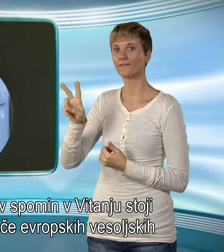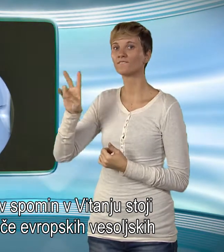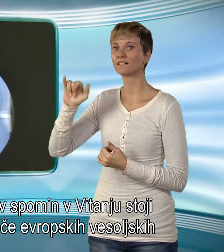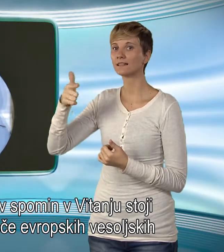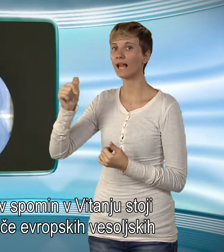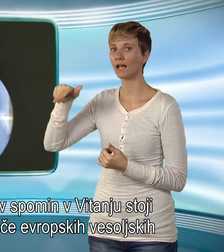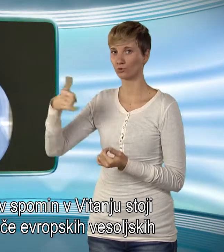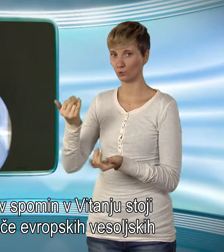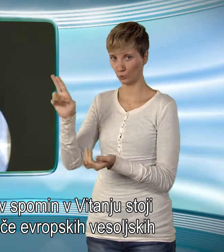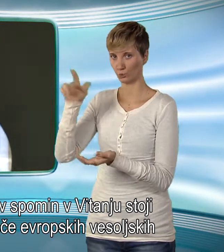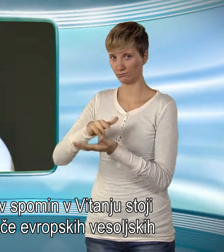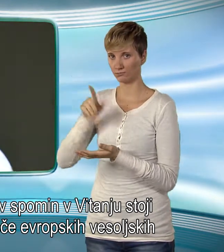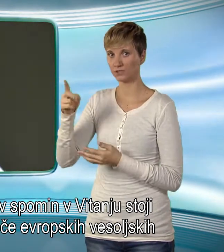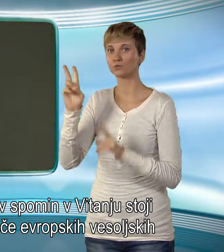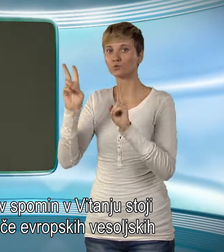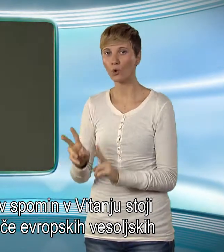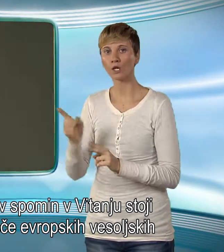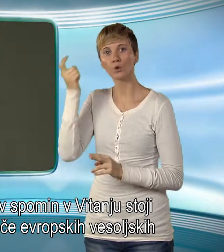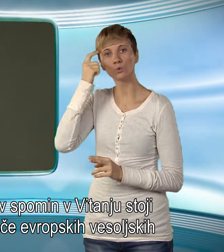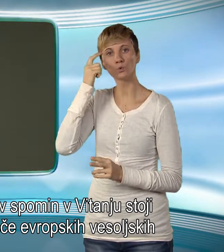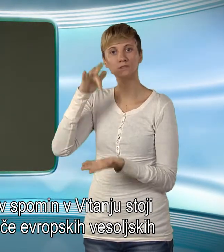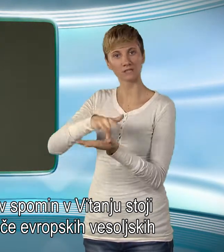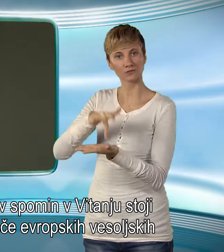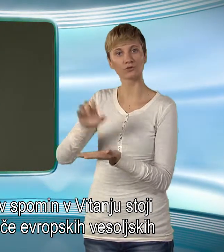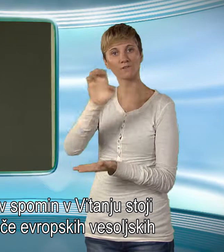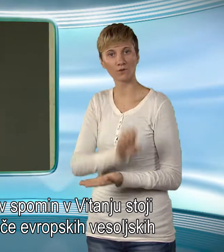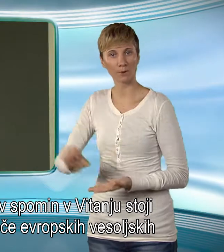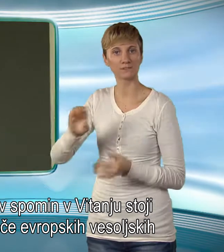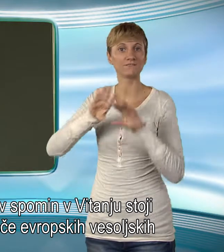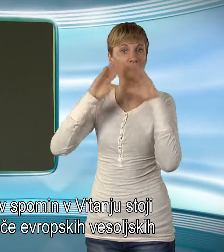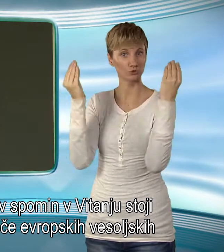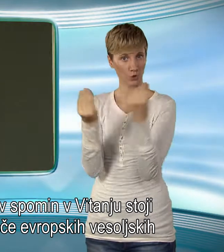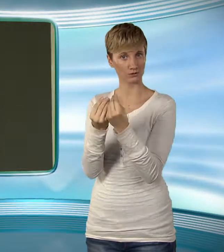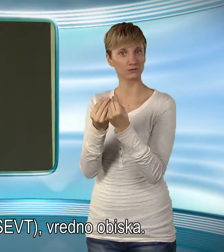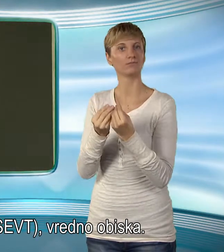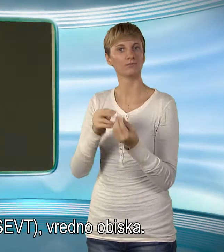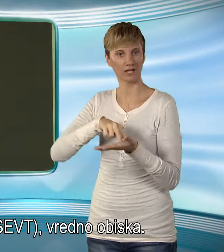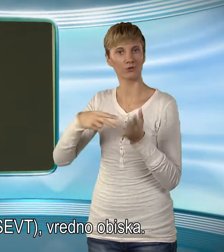Vitanju stoji Kulturno središče evropskih vesolskih tehnologij vredno obiska.